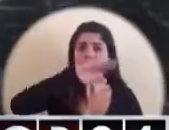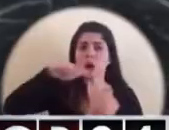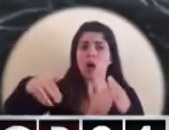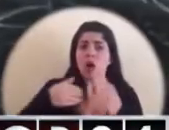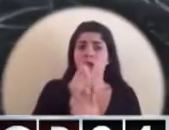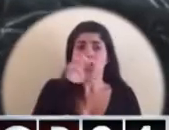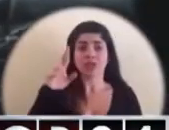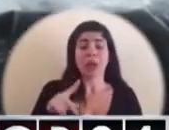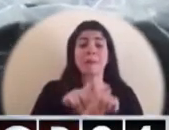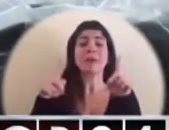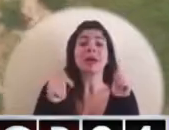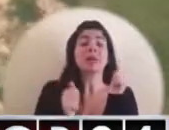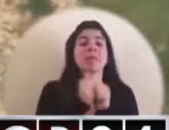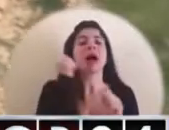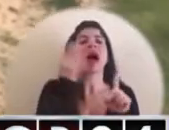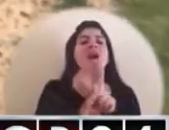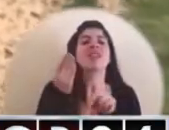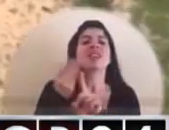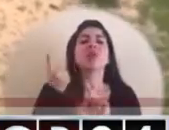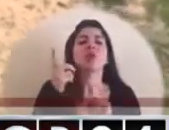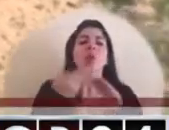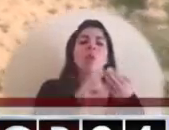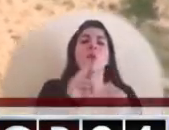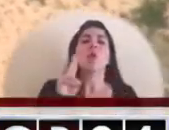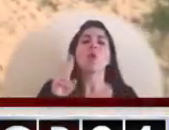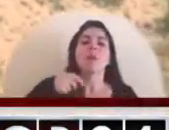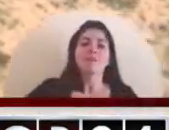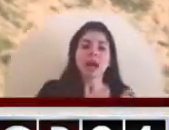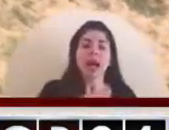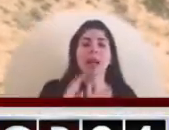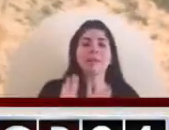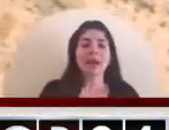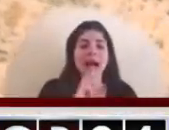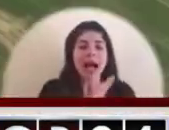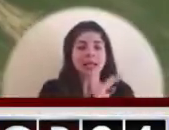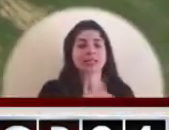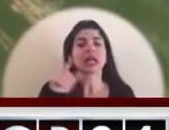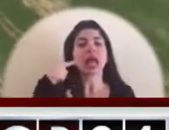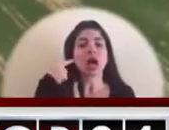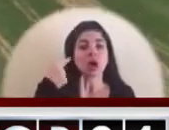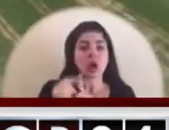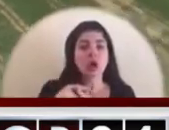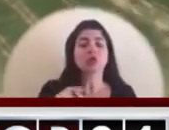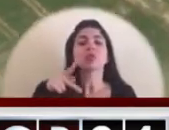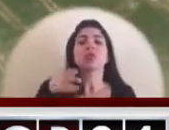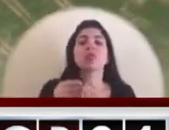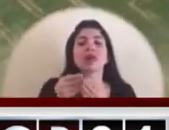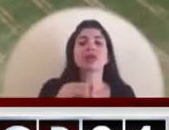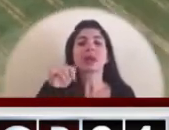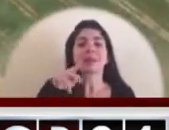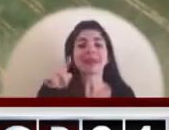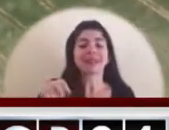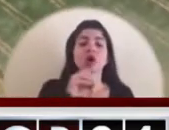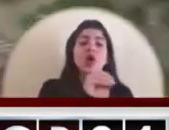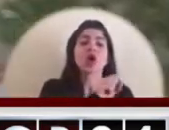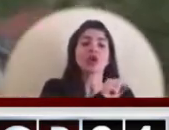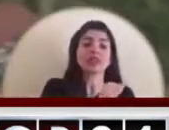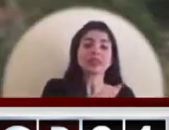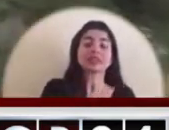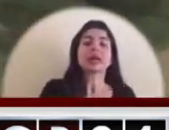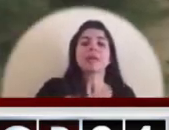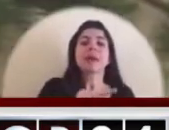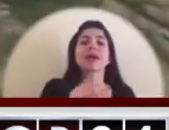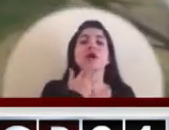Según el informe de la Comisión de Emergencias de Costa Rica, el impacto del huracán Oto marcó a nueve poblaciones. Las autoridades